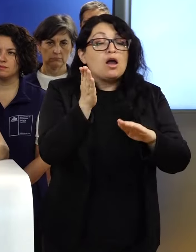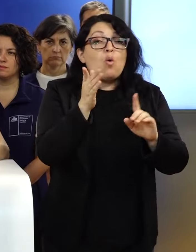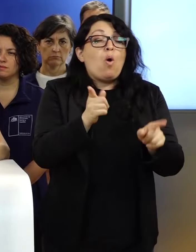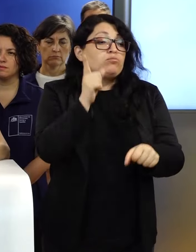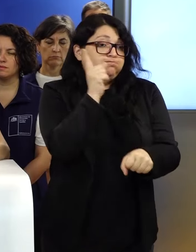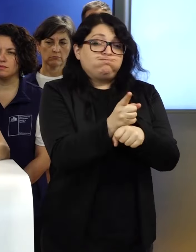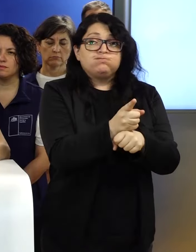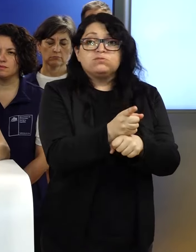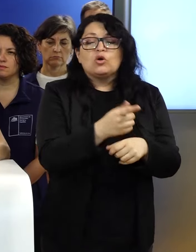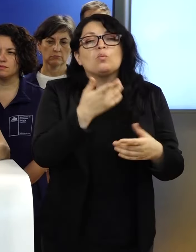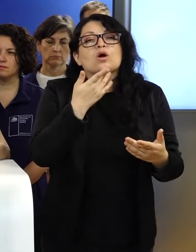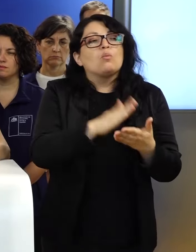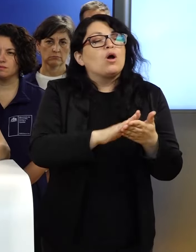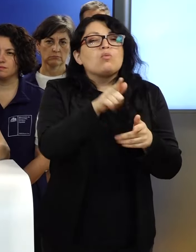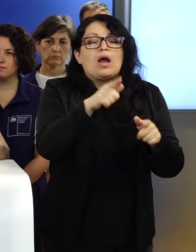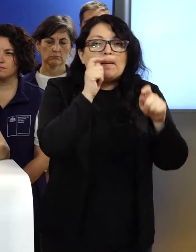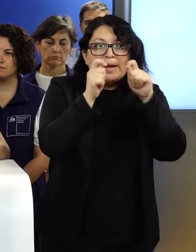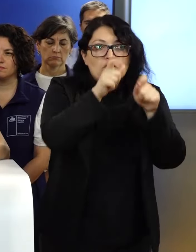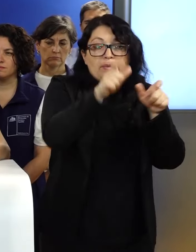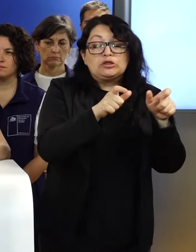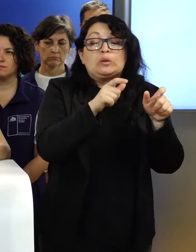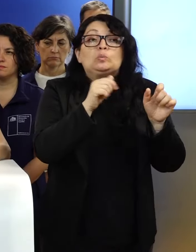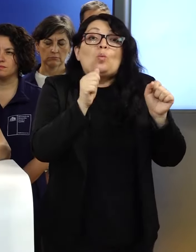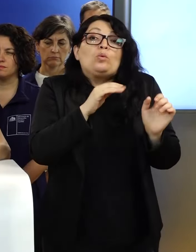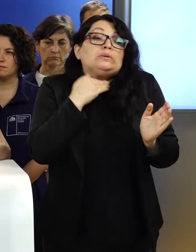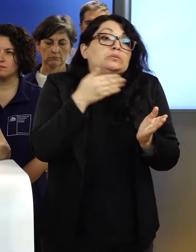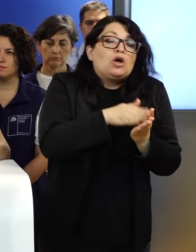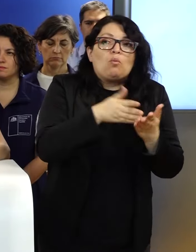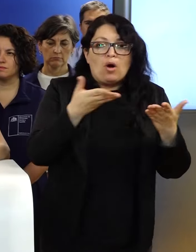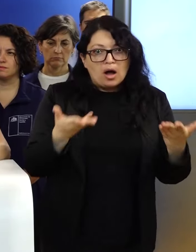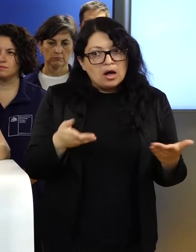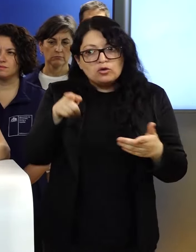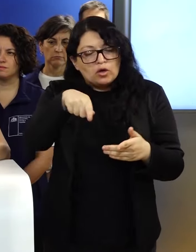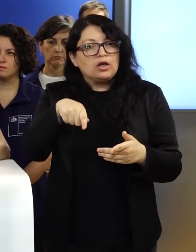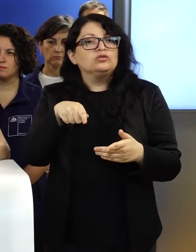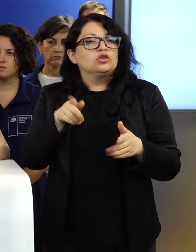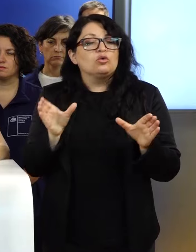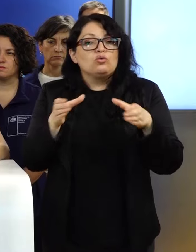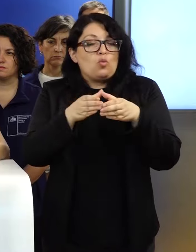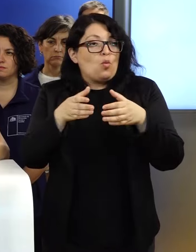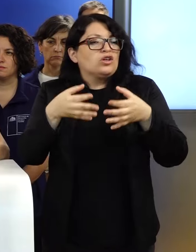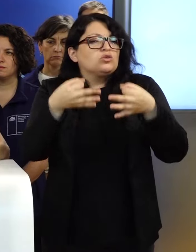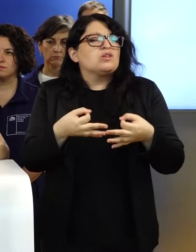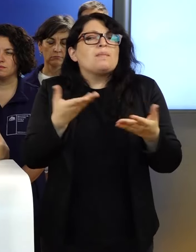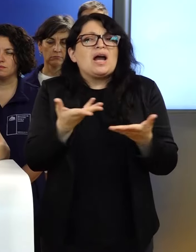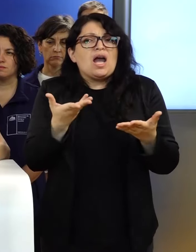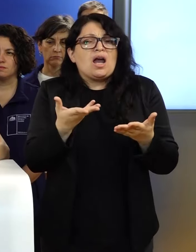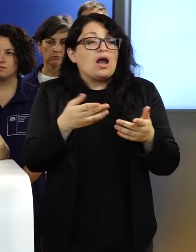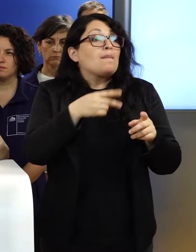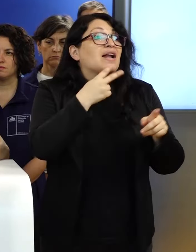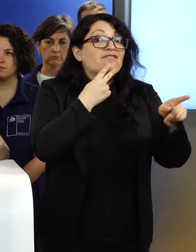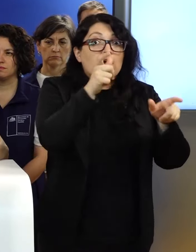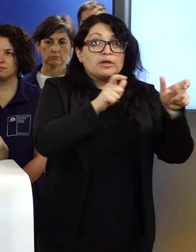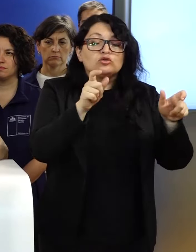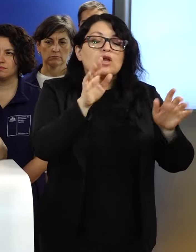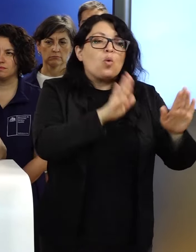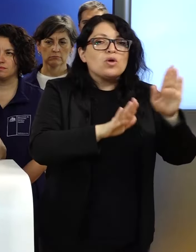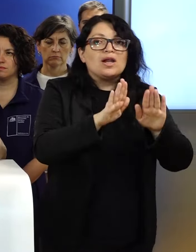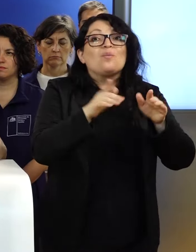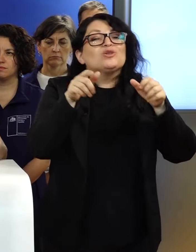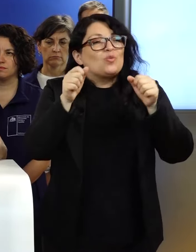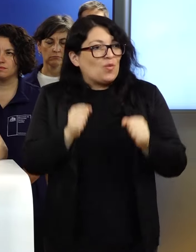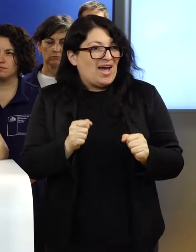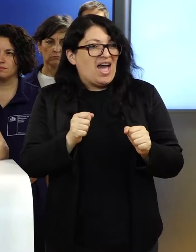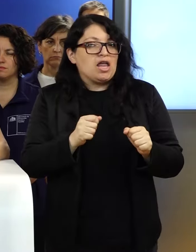Porque aquí cuando se exponen vidas humanas, para eso está la acción de los servicios de seguridad, para proteger las vidas y para eso es que tienen acceso a la fuerza.